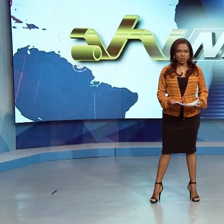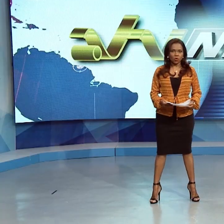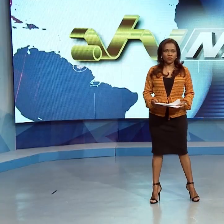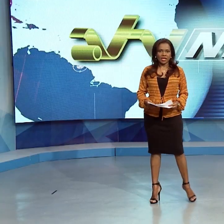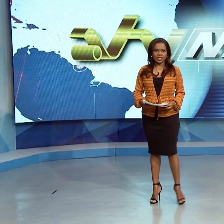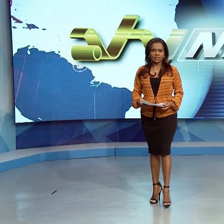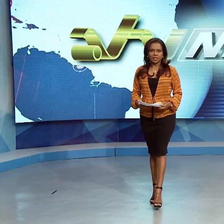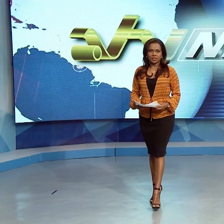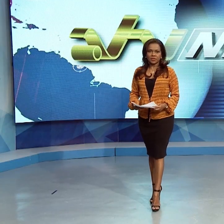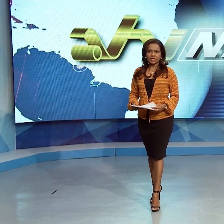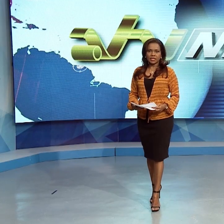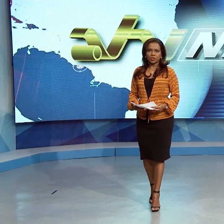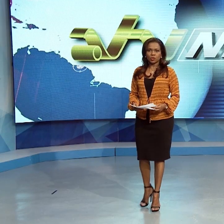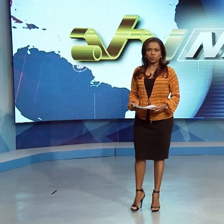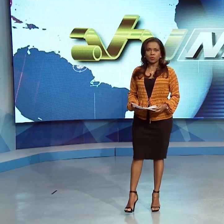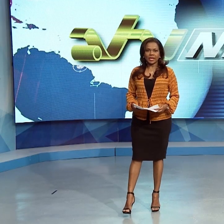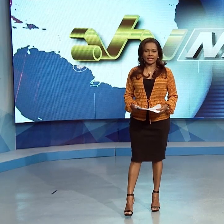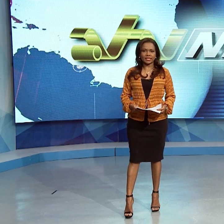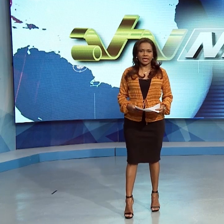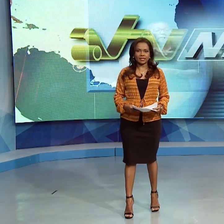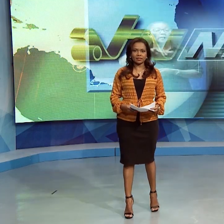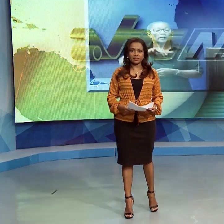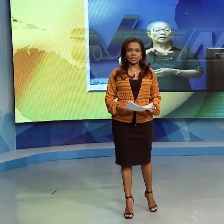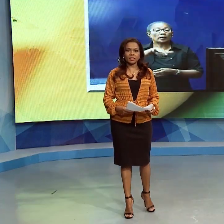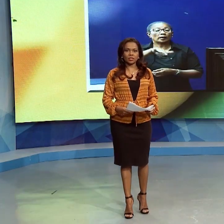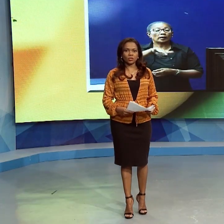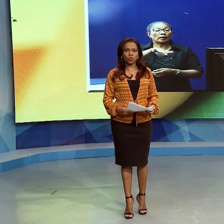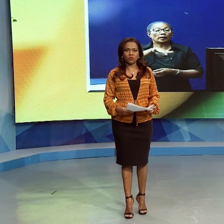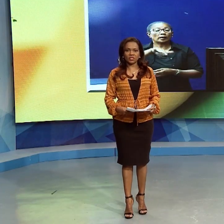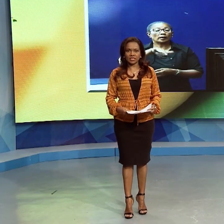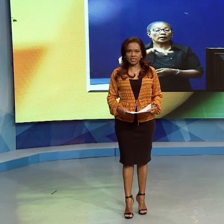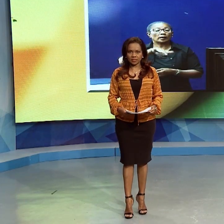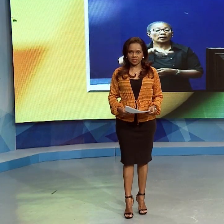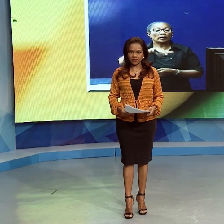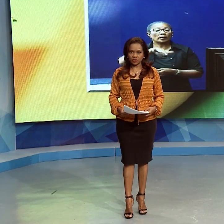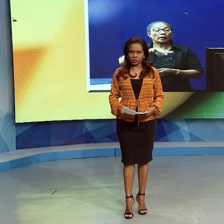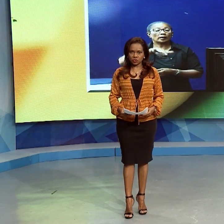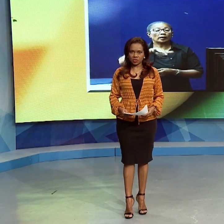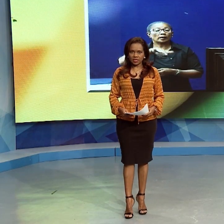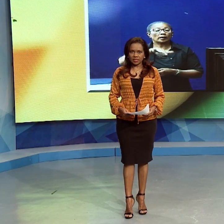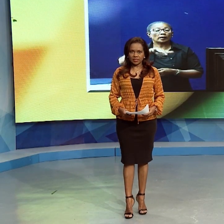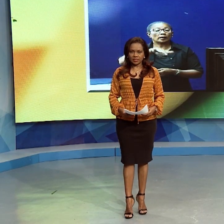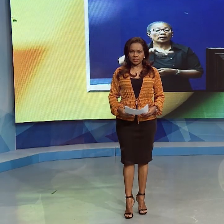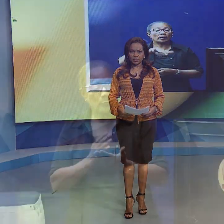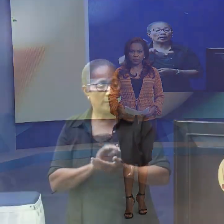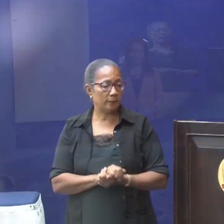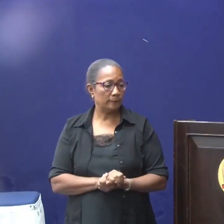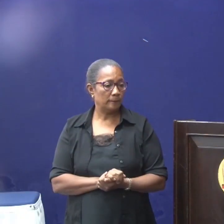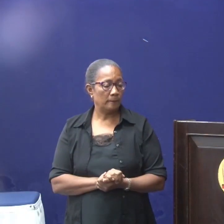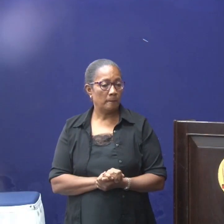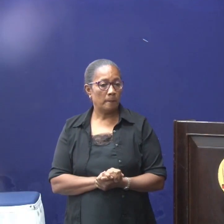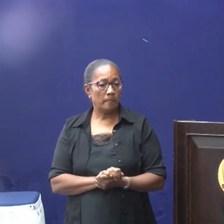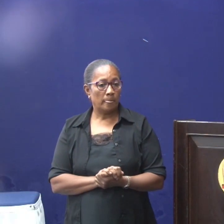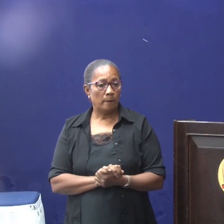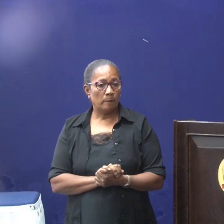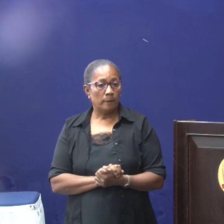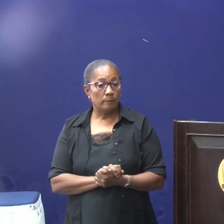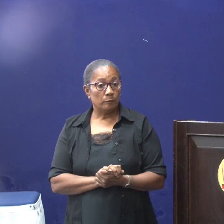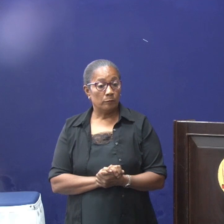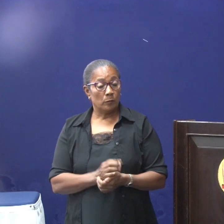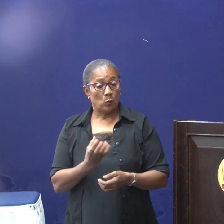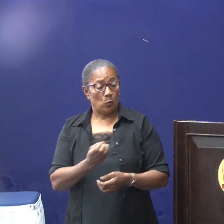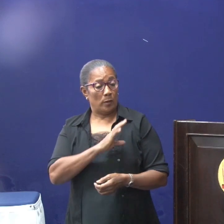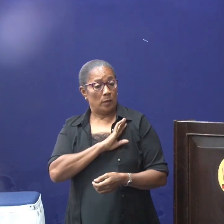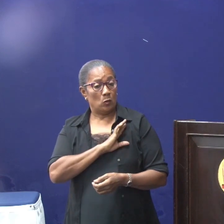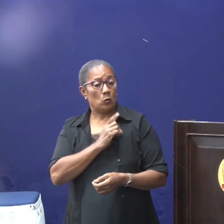De overheid zal een medicijn uit Koepa laten halen tegen het COVID-19 virus. Dit deelde minister Antoine Elias van